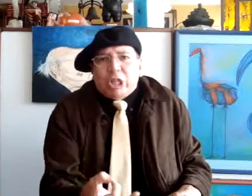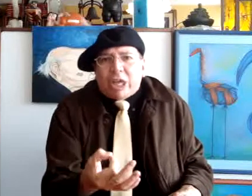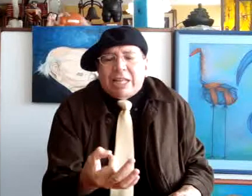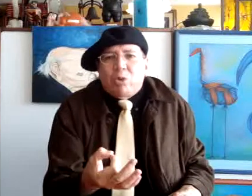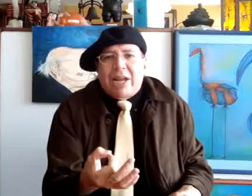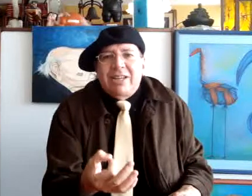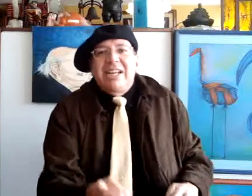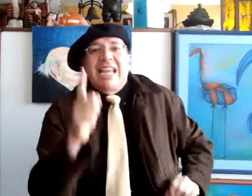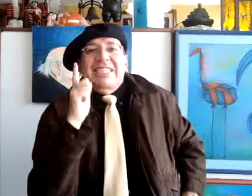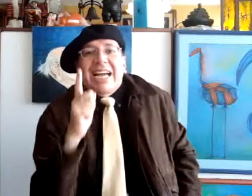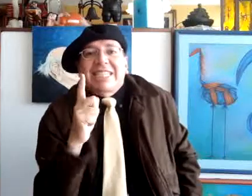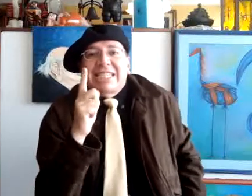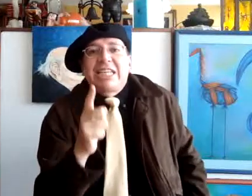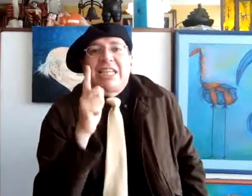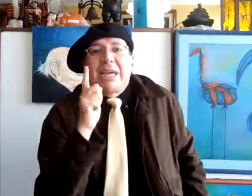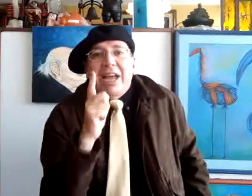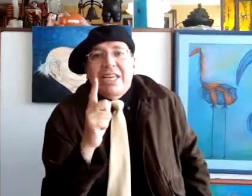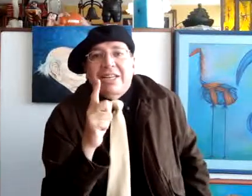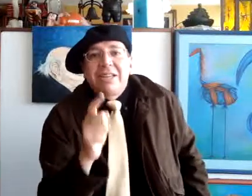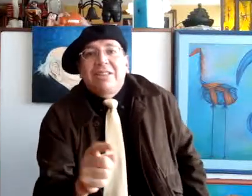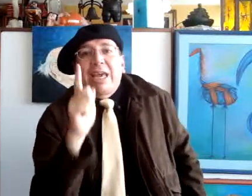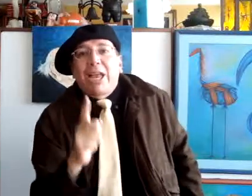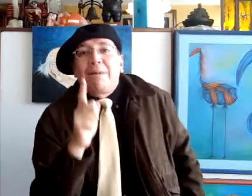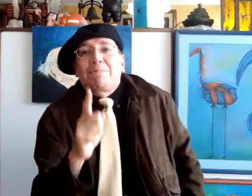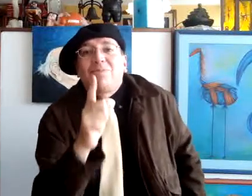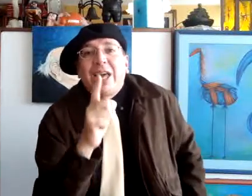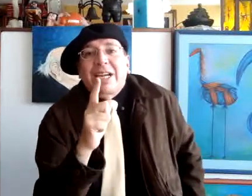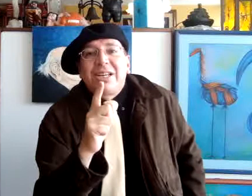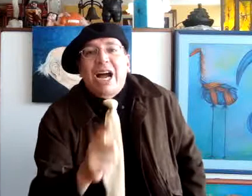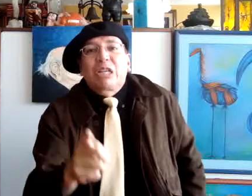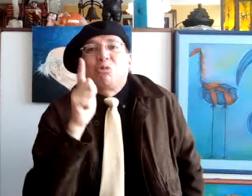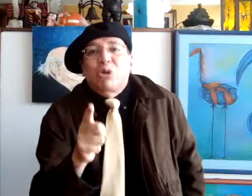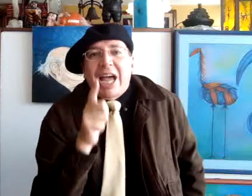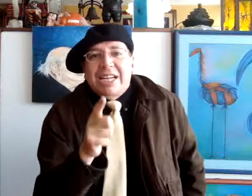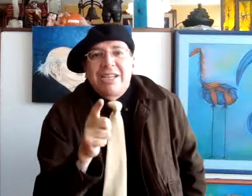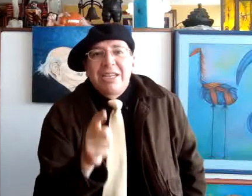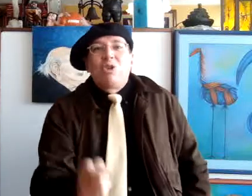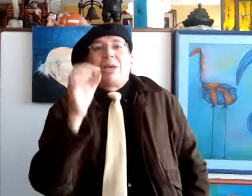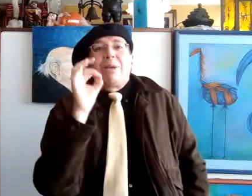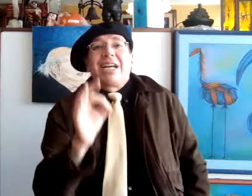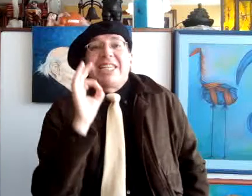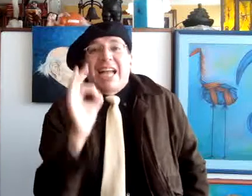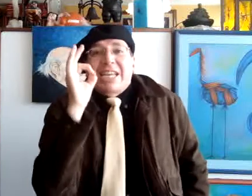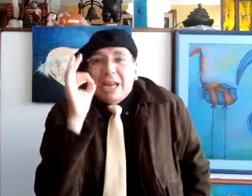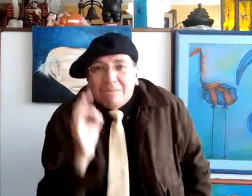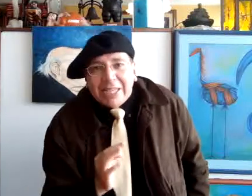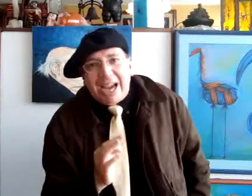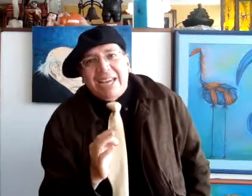literatura. Las casas, dice Niemeyer, deben aprender a susurrar, no deben gritar en el paisaje,